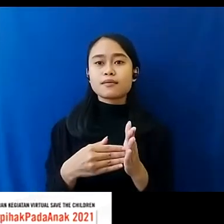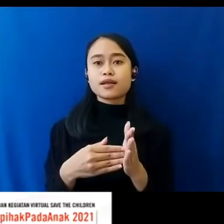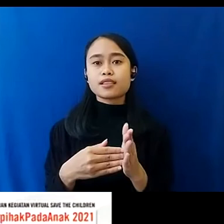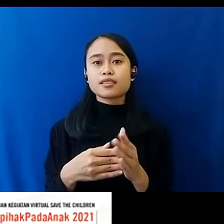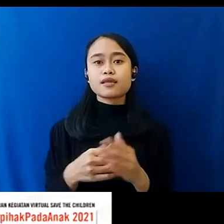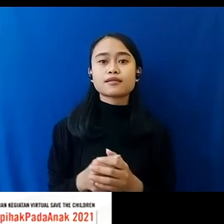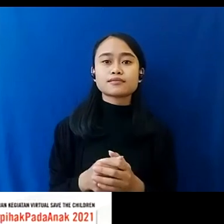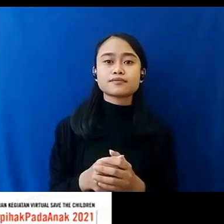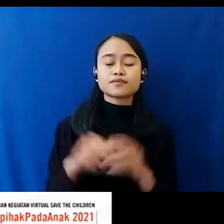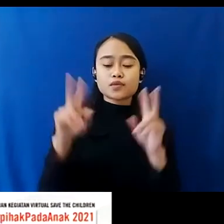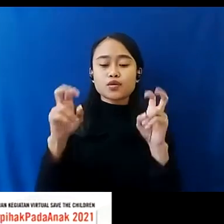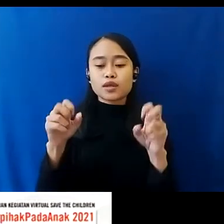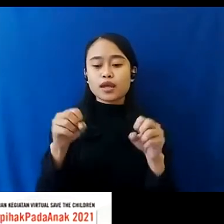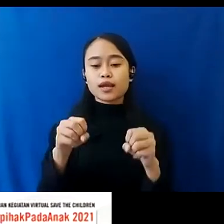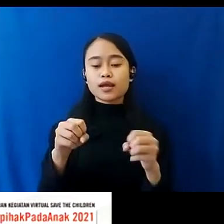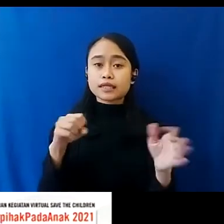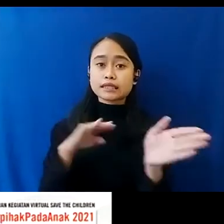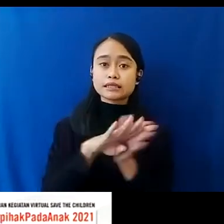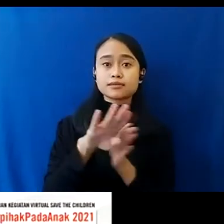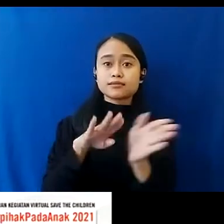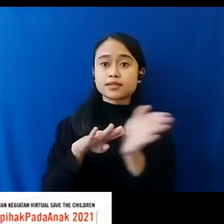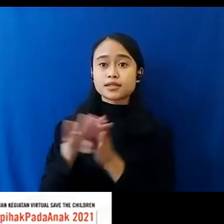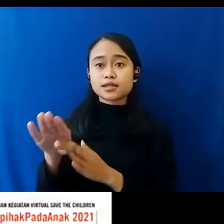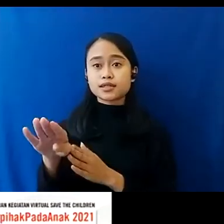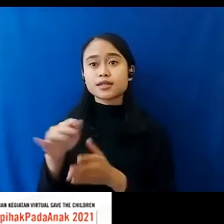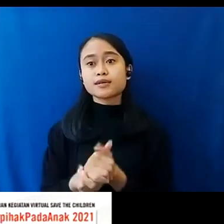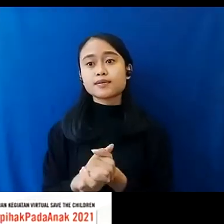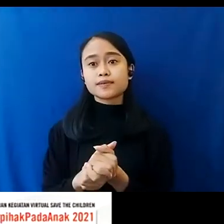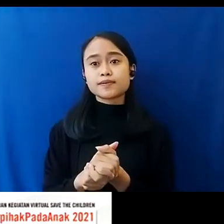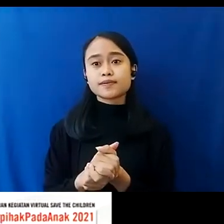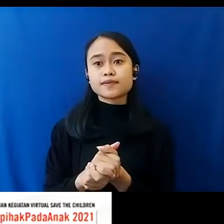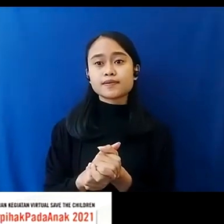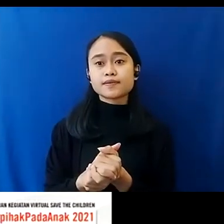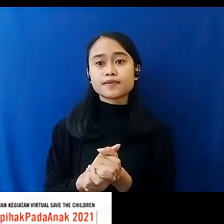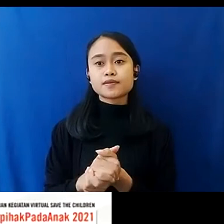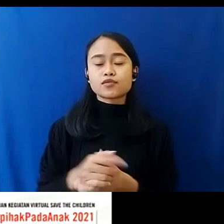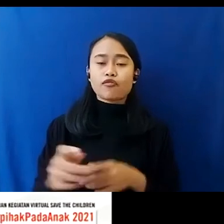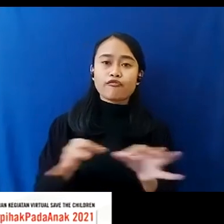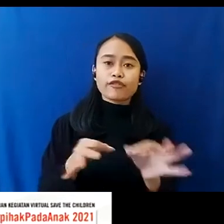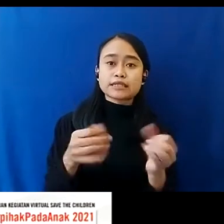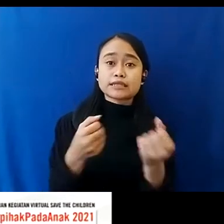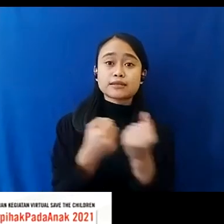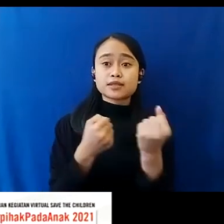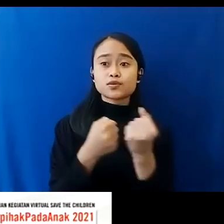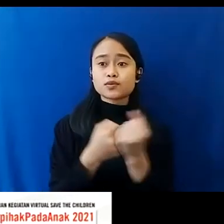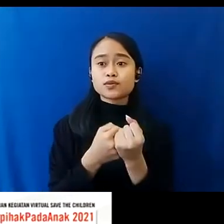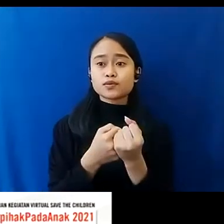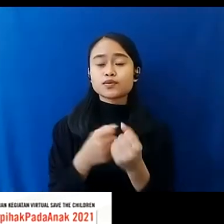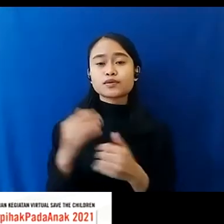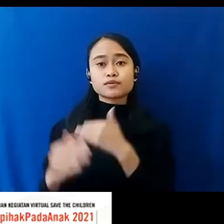Distribusi Dalam Konteks Ketersediaan Sarana Pendukung Kemudian Juga Dalam Konteks